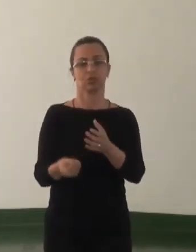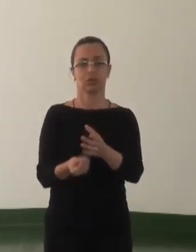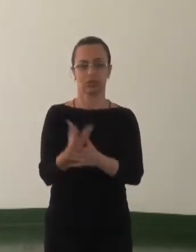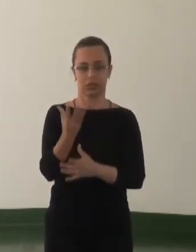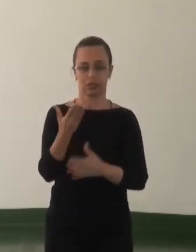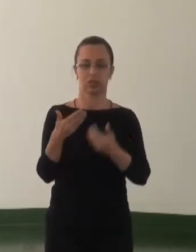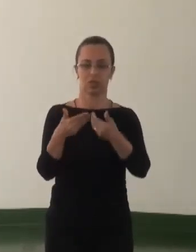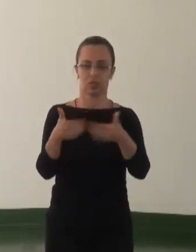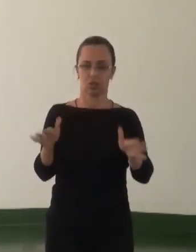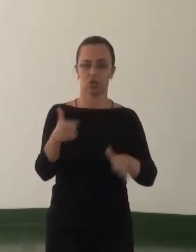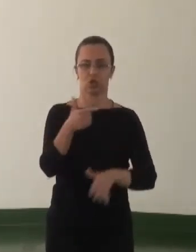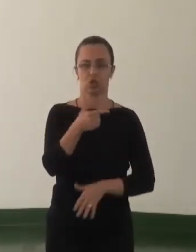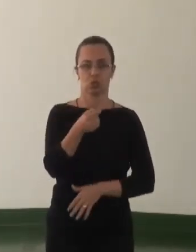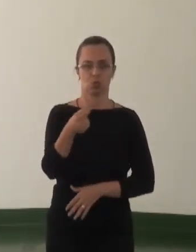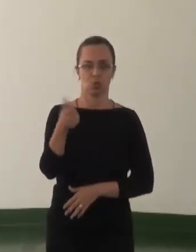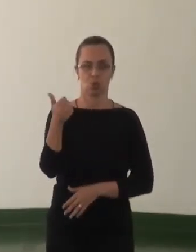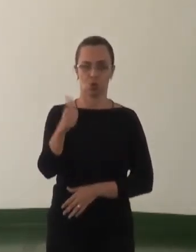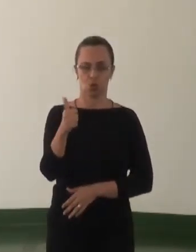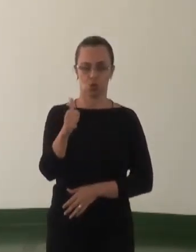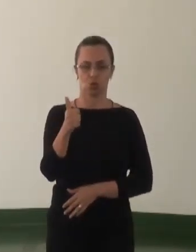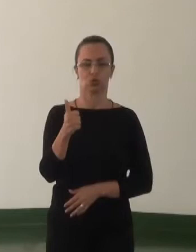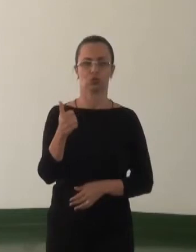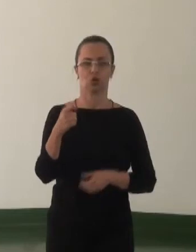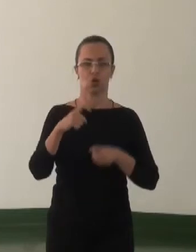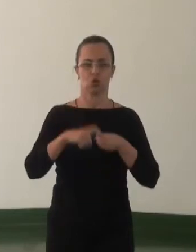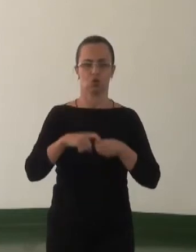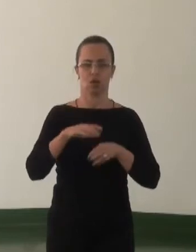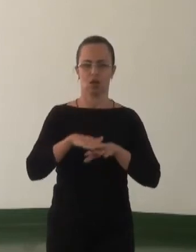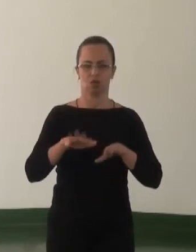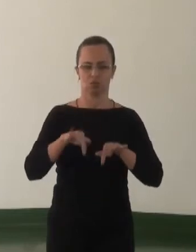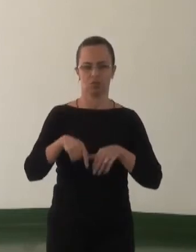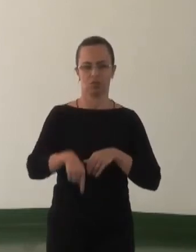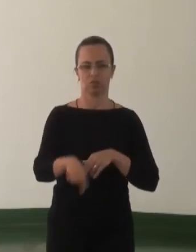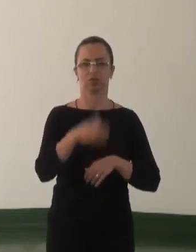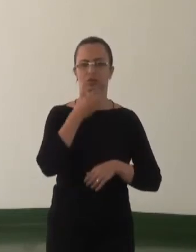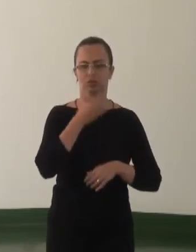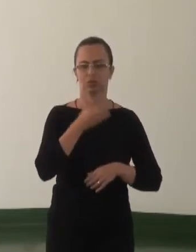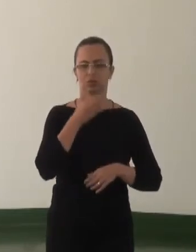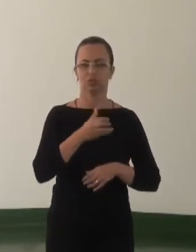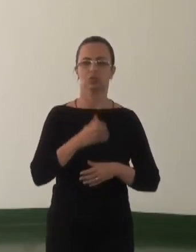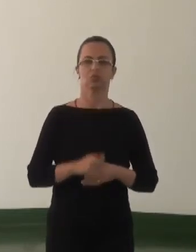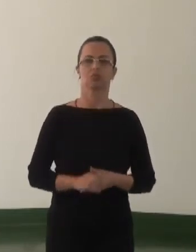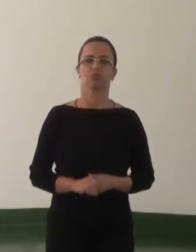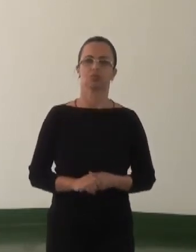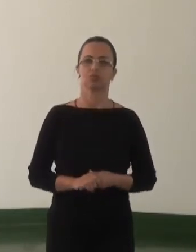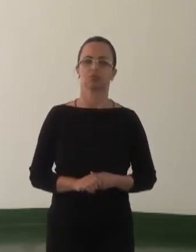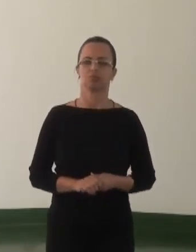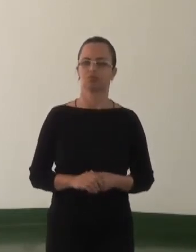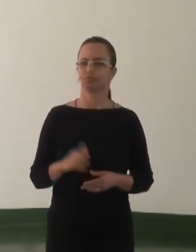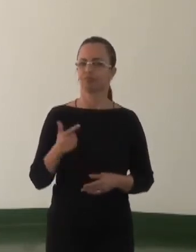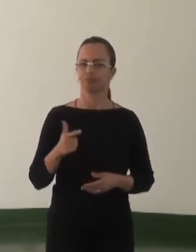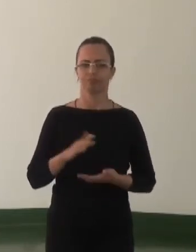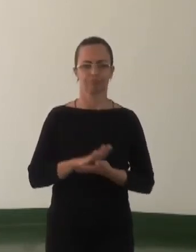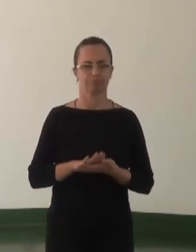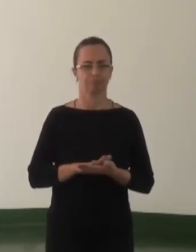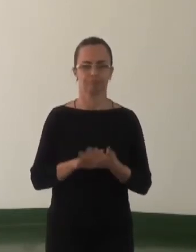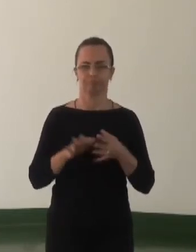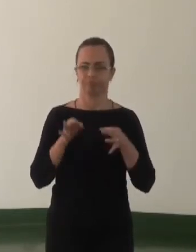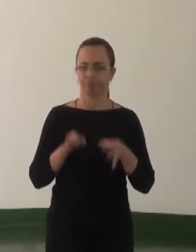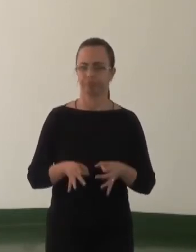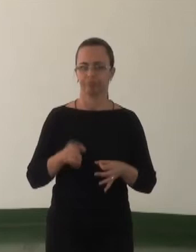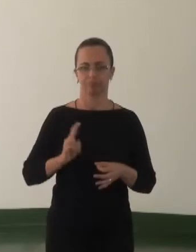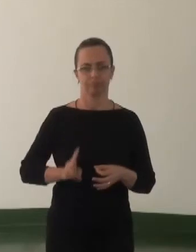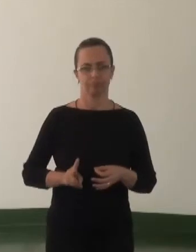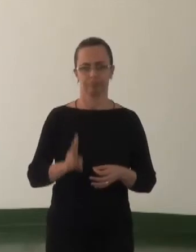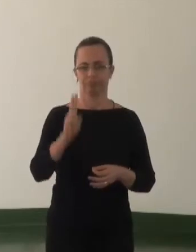inaugurado em 2011, o convênio termina agora, no final do ano, e não se tem ainda nada certo da continuidade a